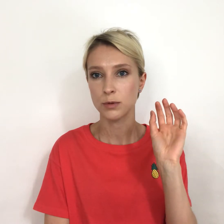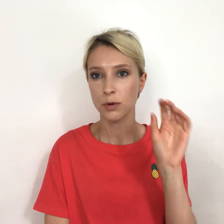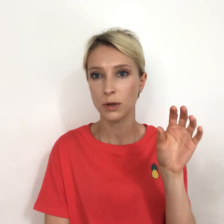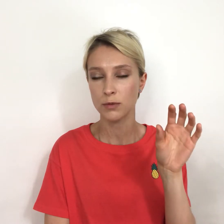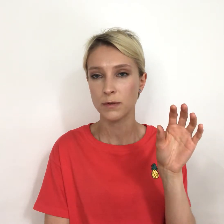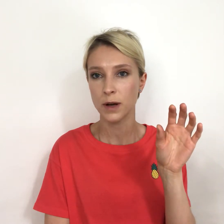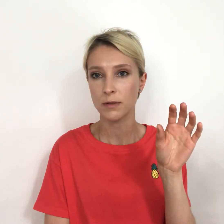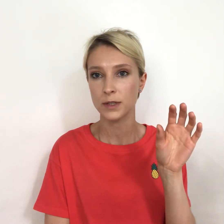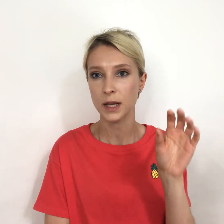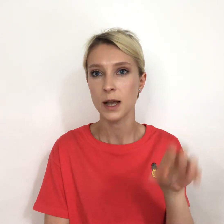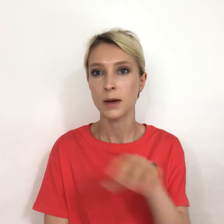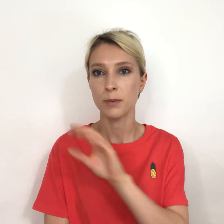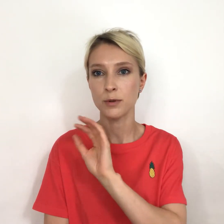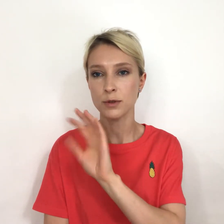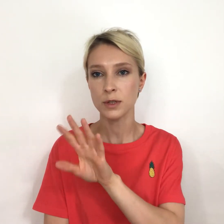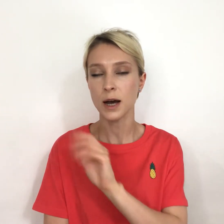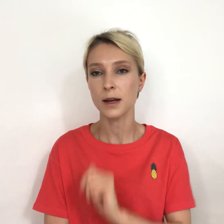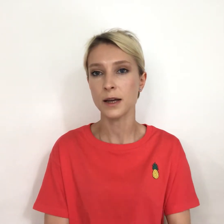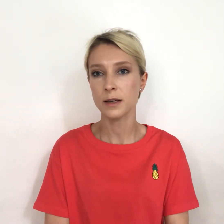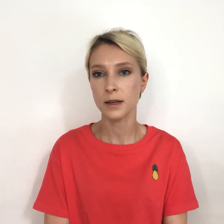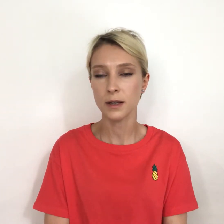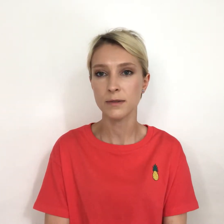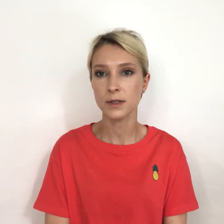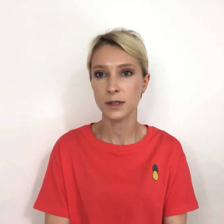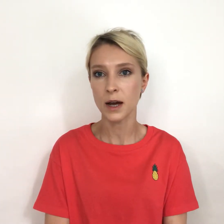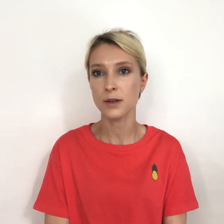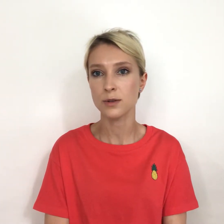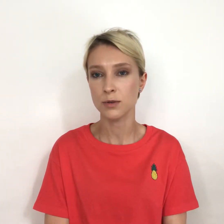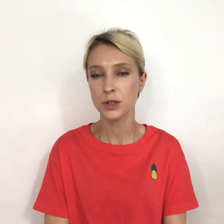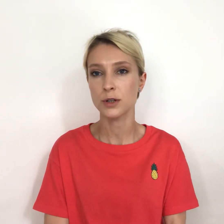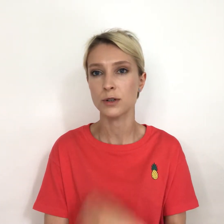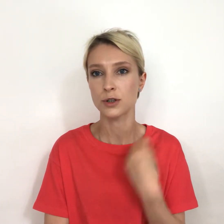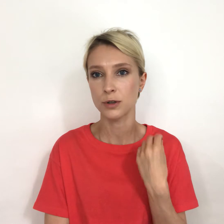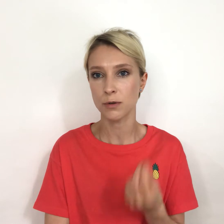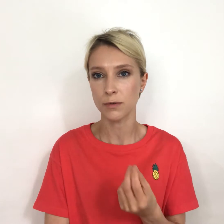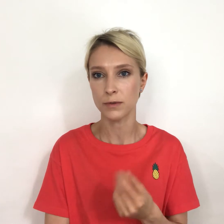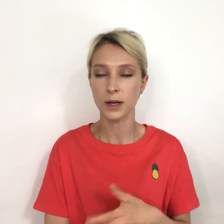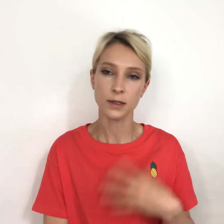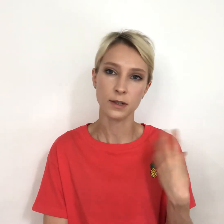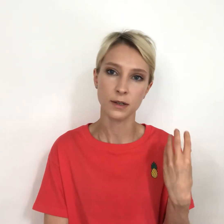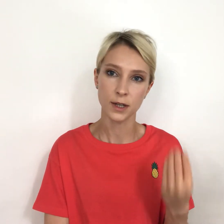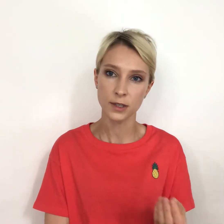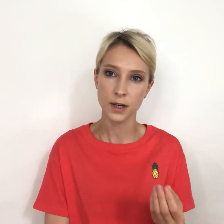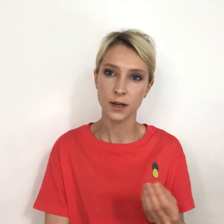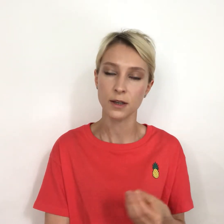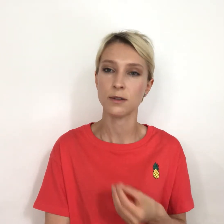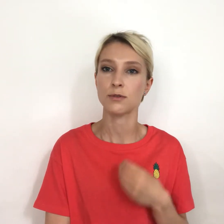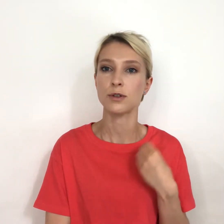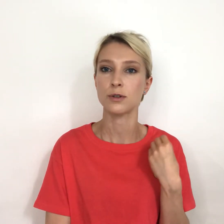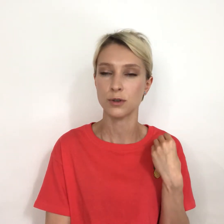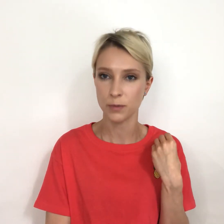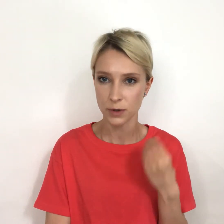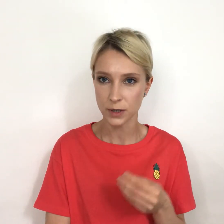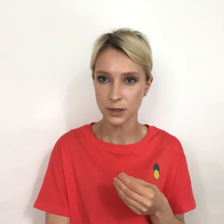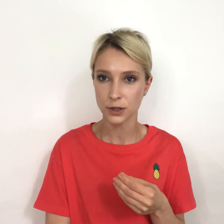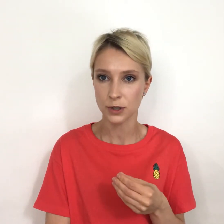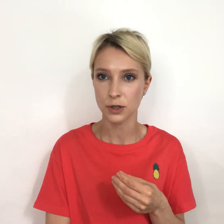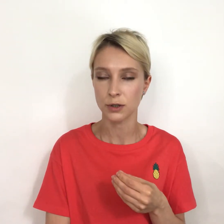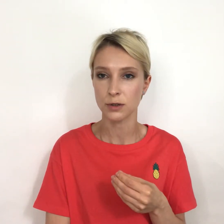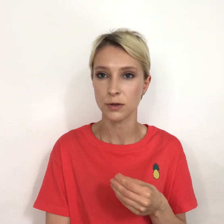долго усваиваться. Плюс орехи это всегда источник жиров, да, если это грецкие орехи, это источник еще и полиненасыщенных жирных кислот.